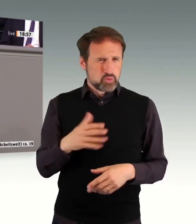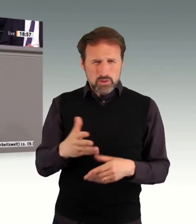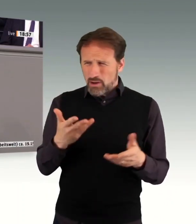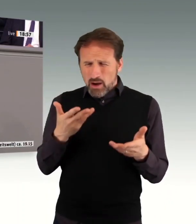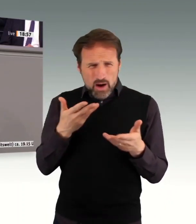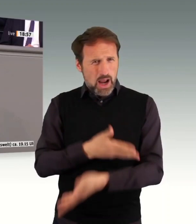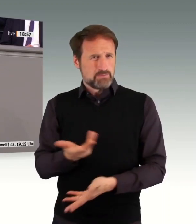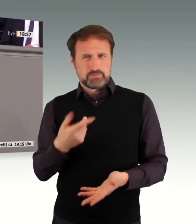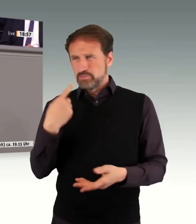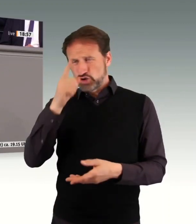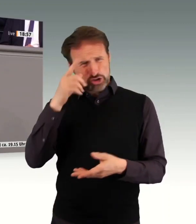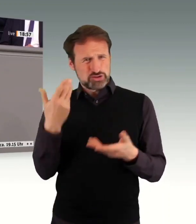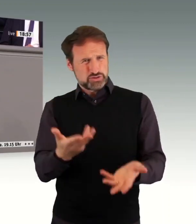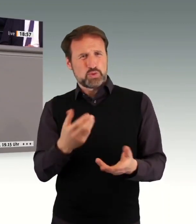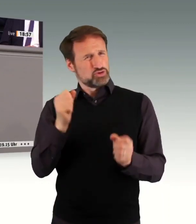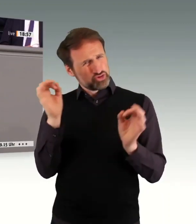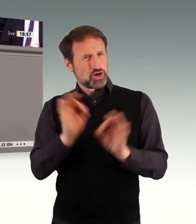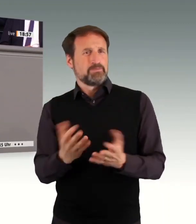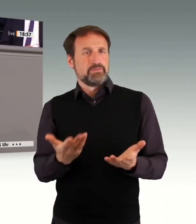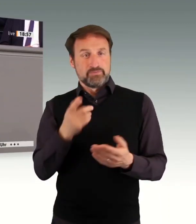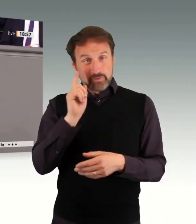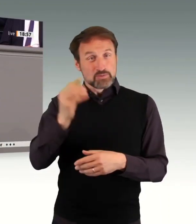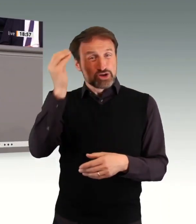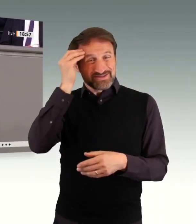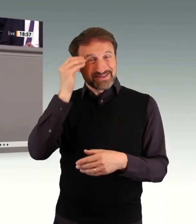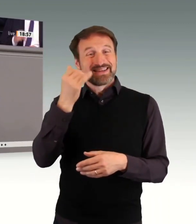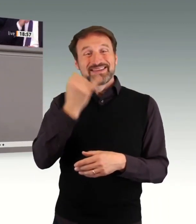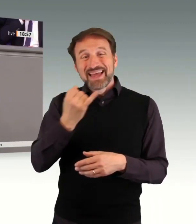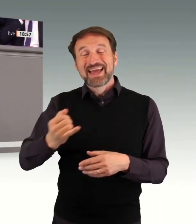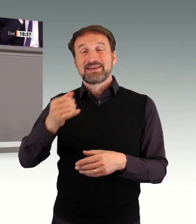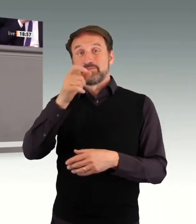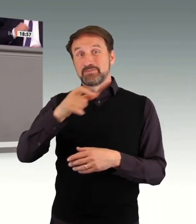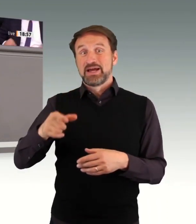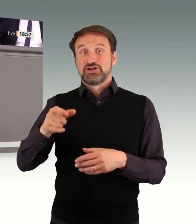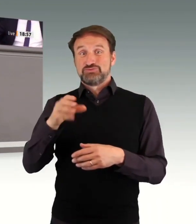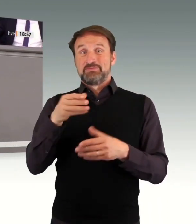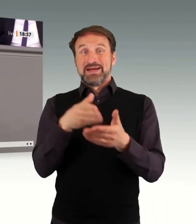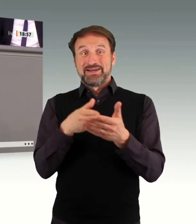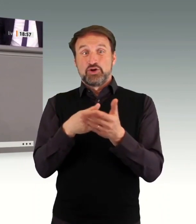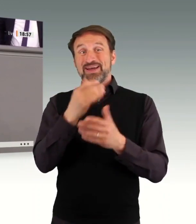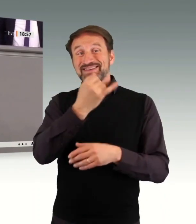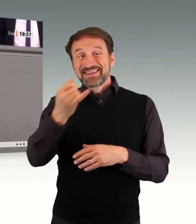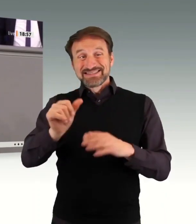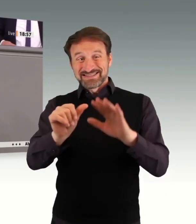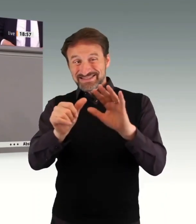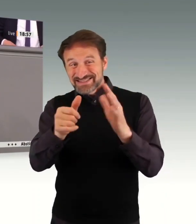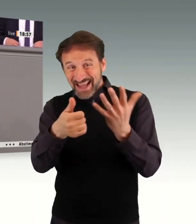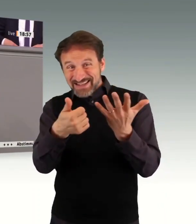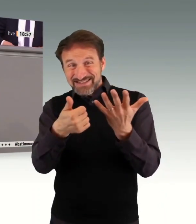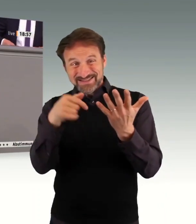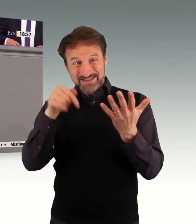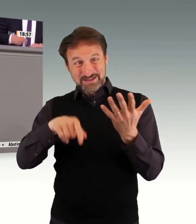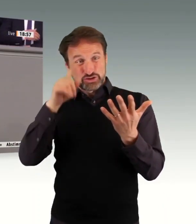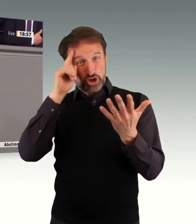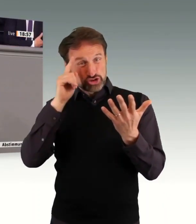Aufgabe, Menschen mit Behinderung stärker in den Fokus zu rücken. Wir als AfD-Fraktion werden uns weiterhin intensiv für eine